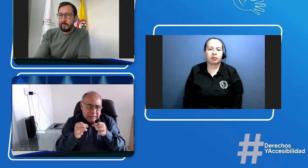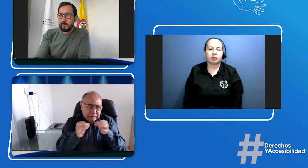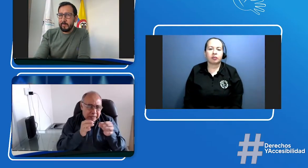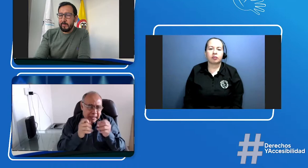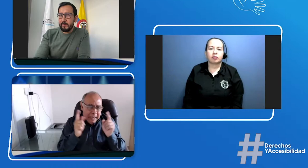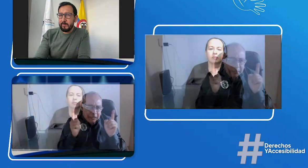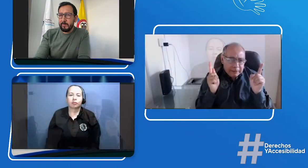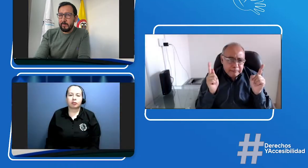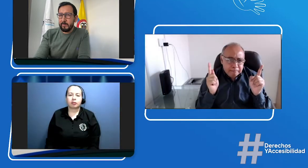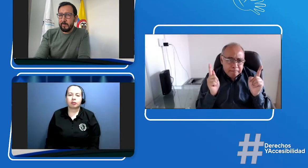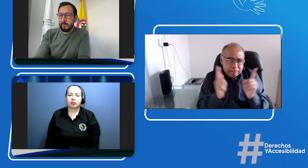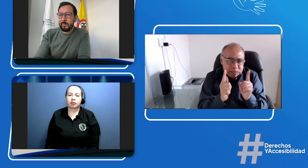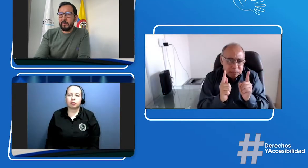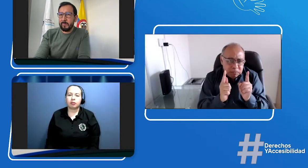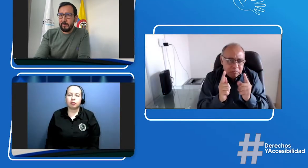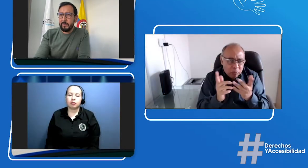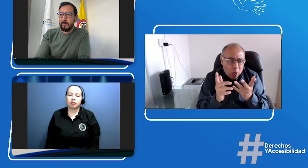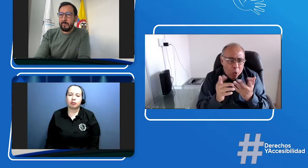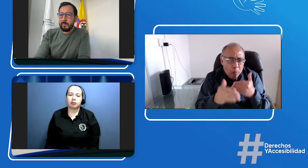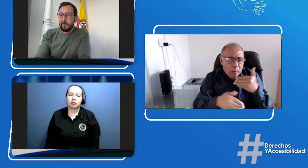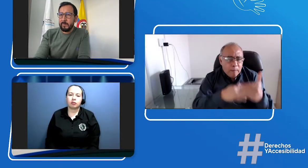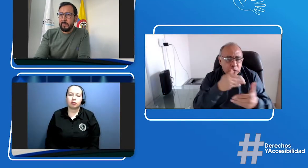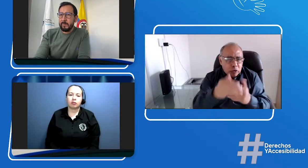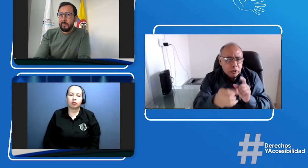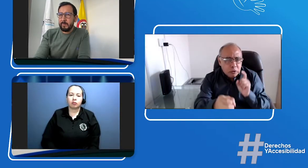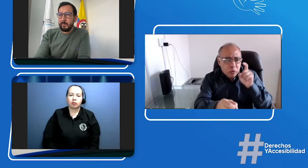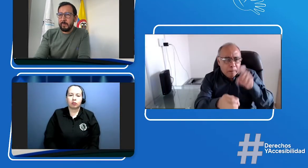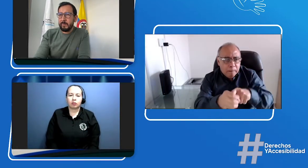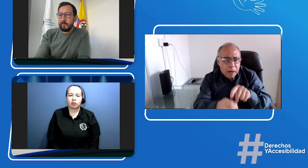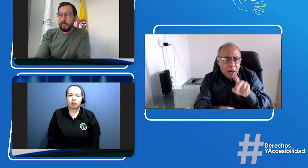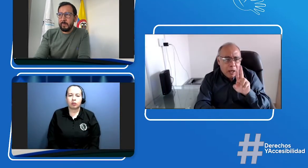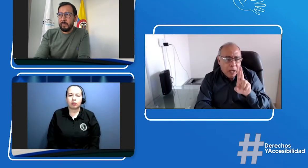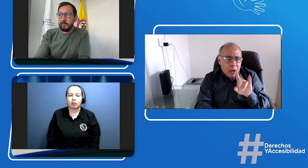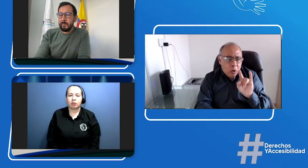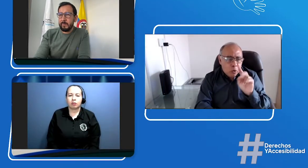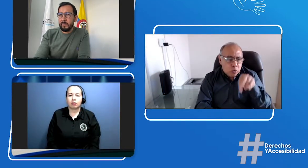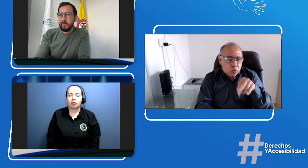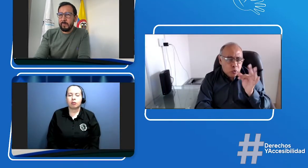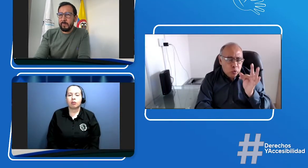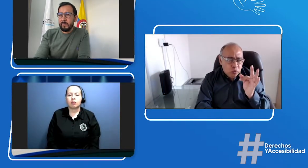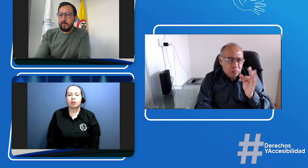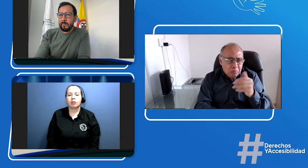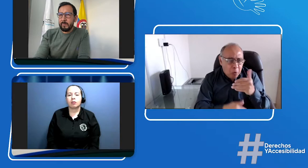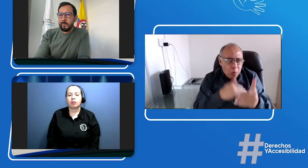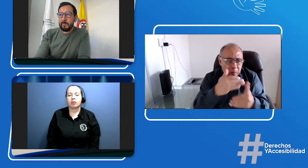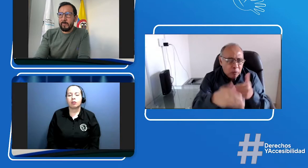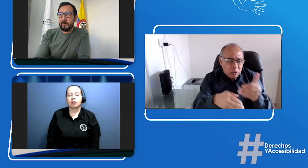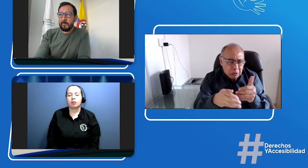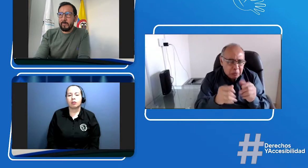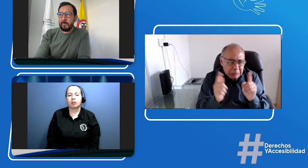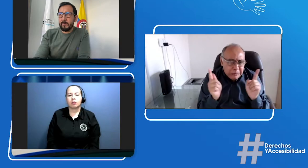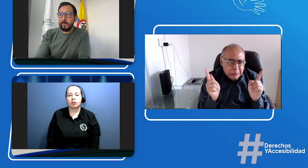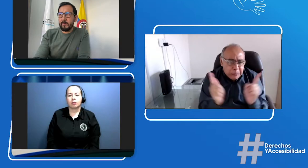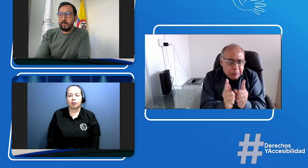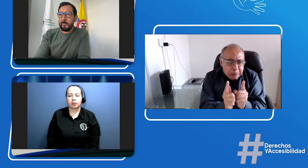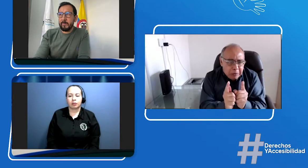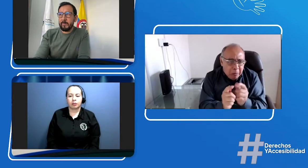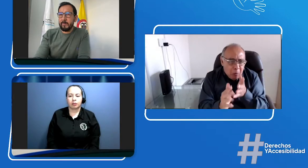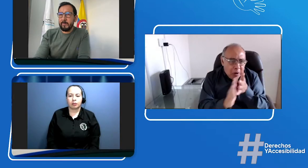¿Es probable, es posible que podamos dar una explicación corta de cómo es el proceso de inscripción al RUND?